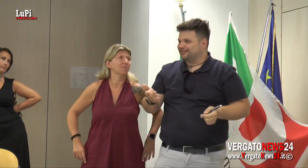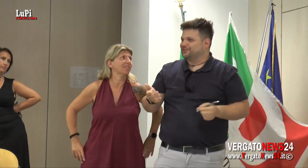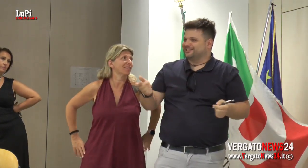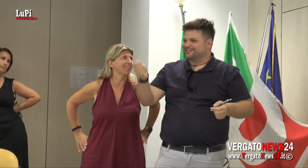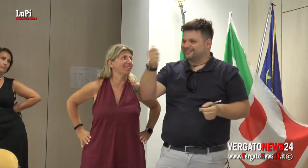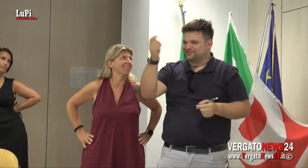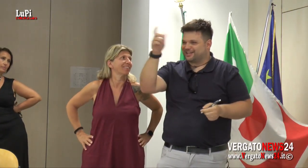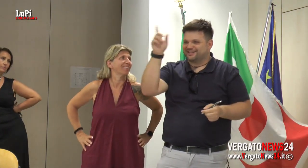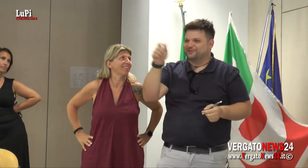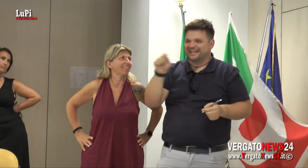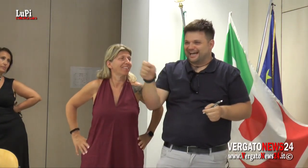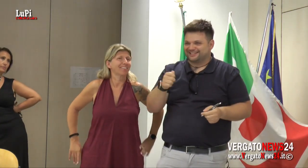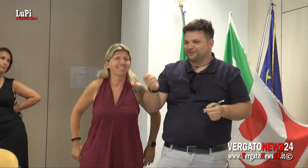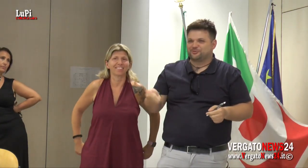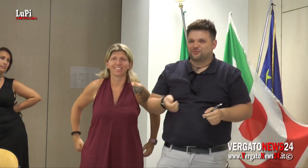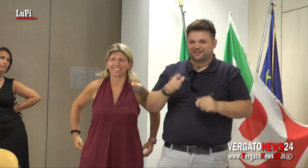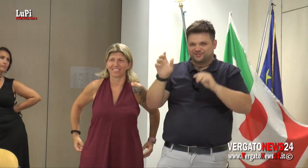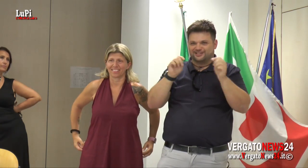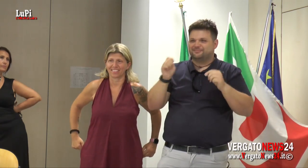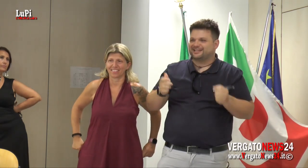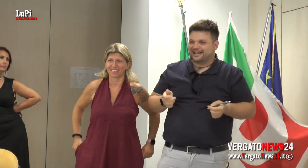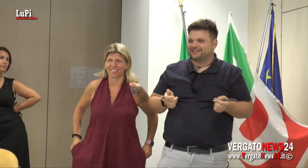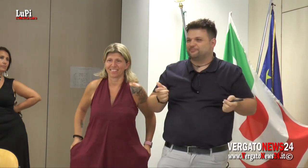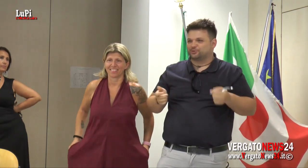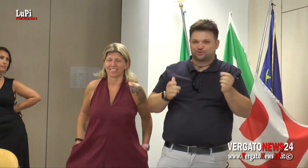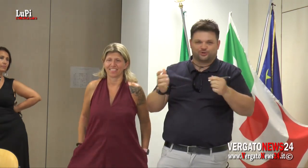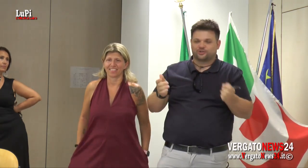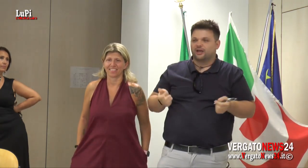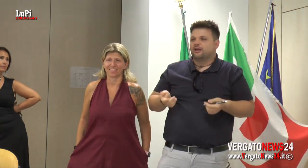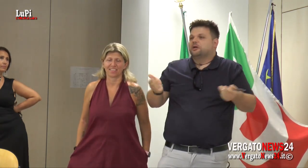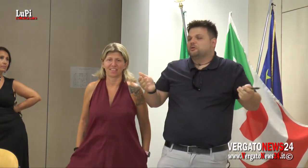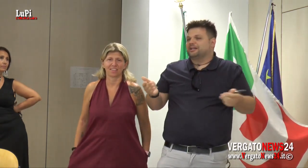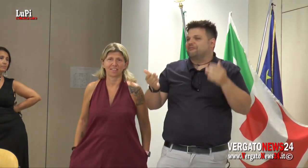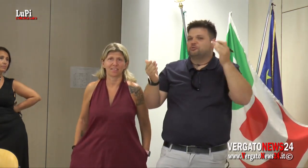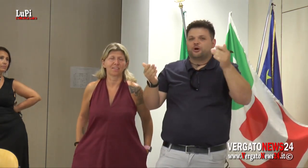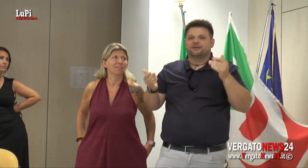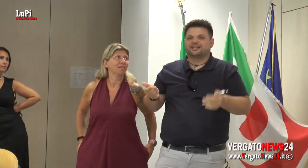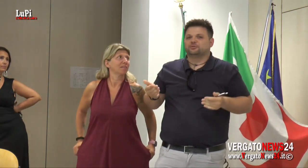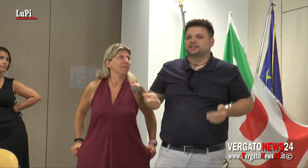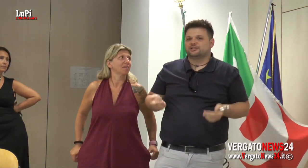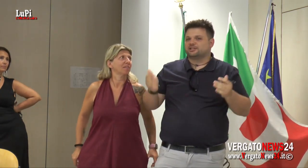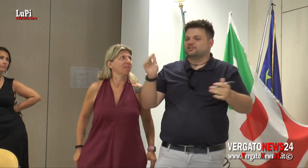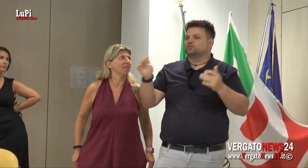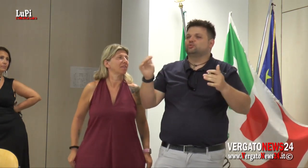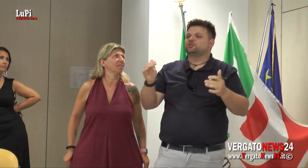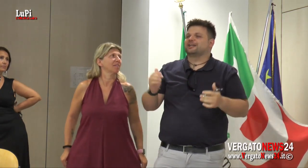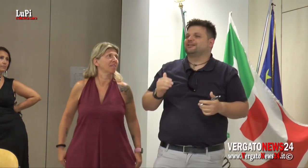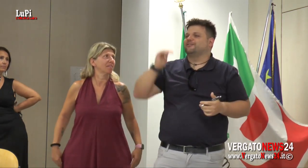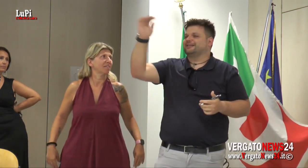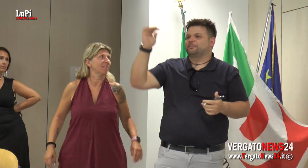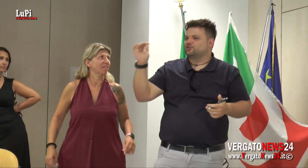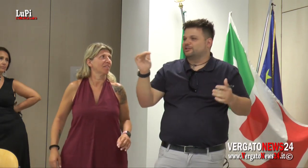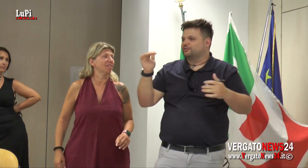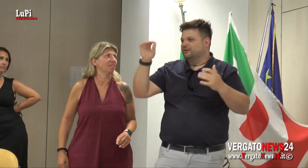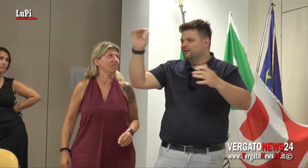usando l'intelligenza artificiale, chiedevo i dati a Google e dicevo dammi i dati dei pronto soccorsi. Guardavo Europa, Stati Uniti, eccetera, hanno tutti circa